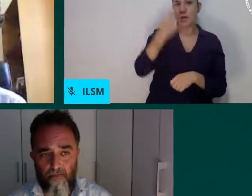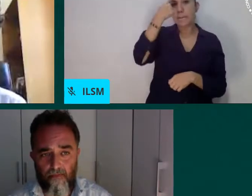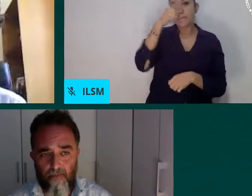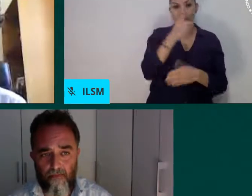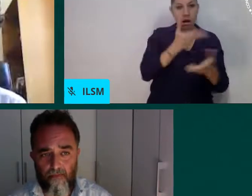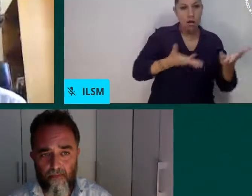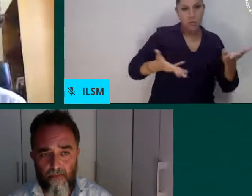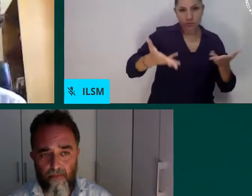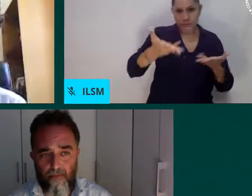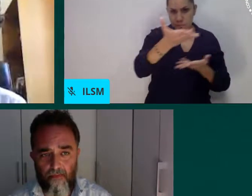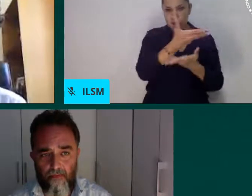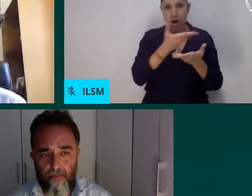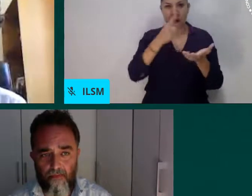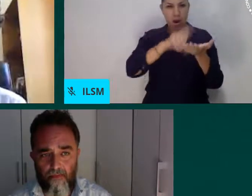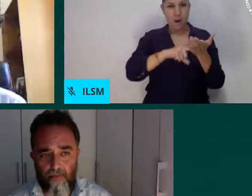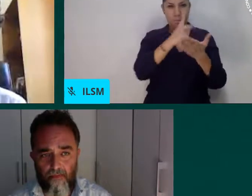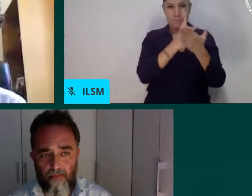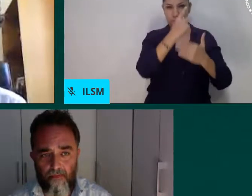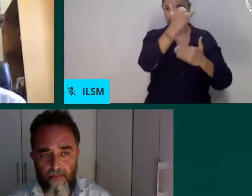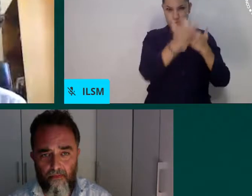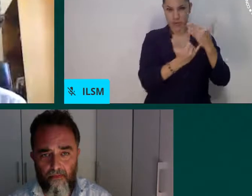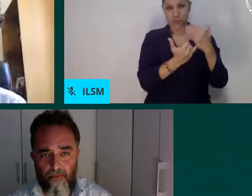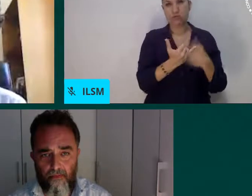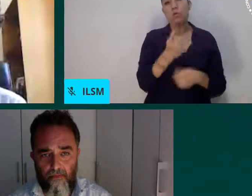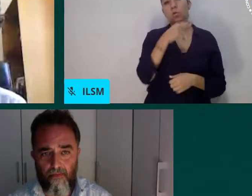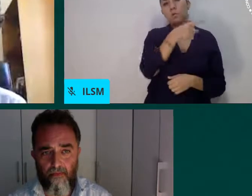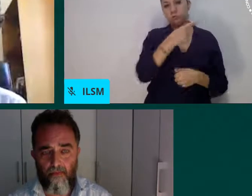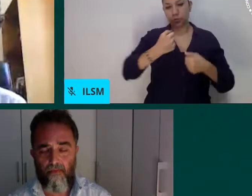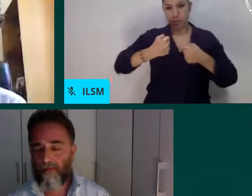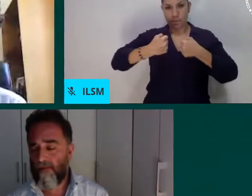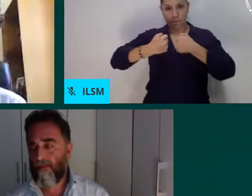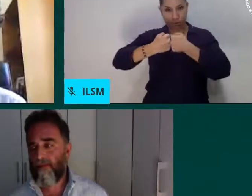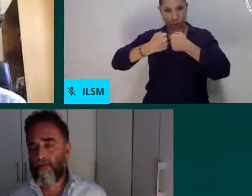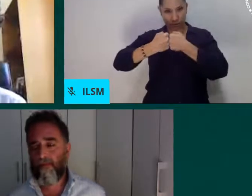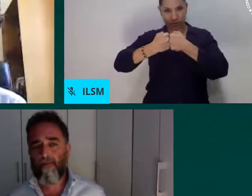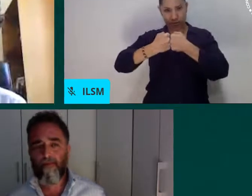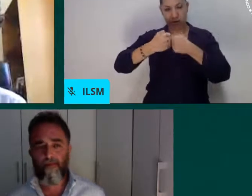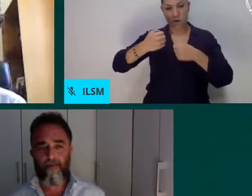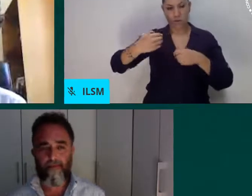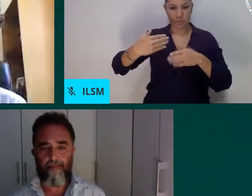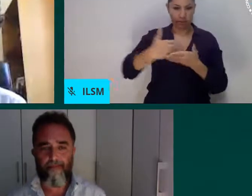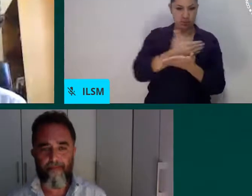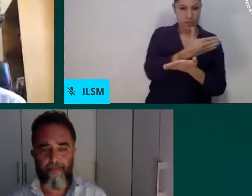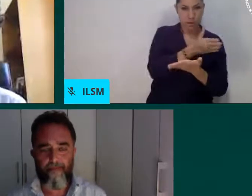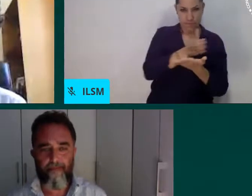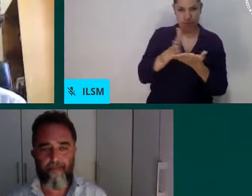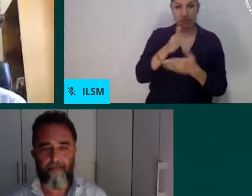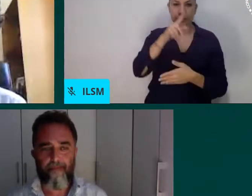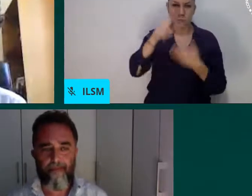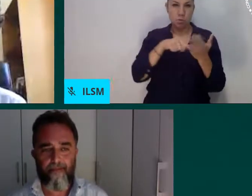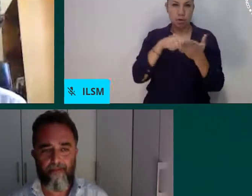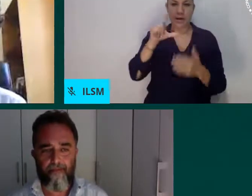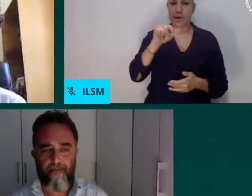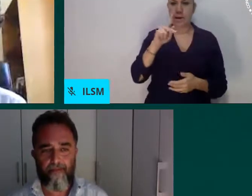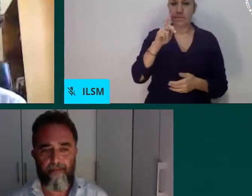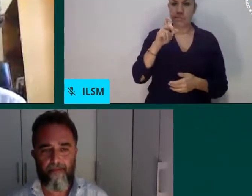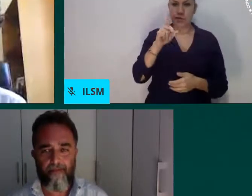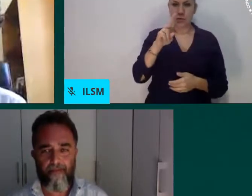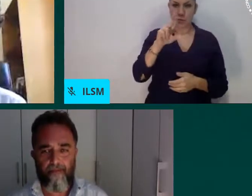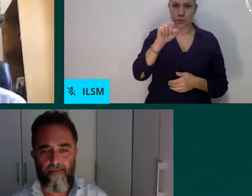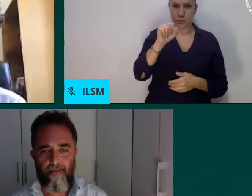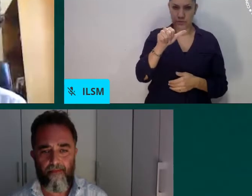de las municipalidades en Lampedusa y Linosa. Así que muchas gracias y sin más